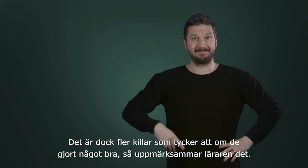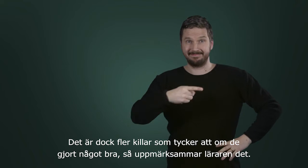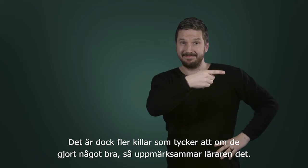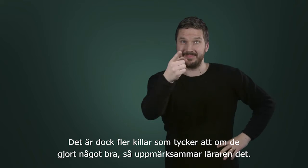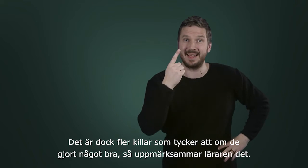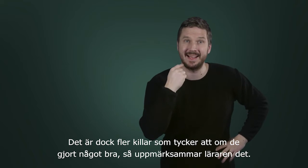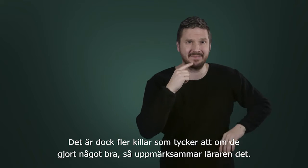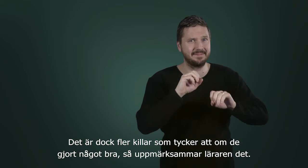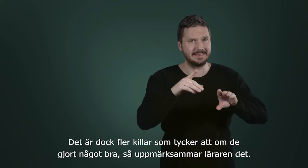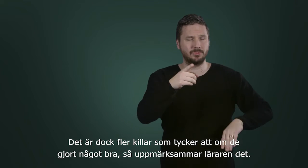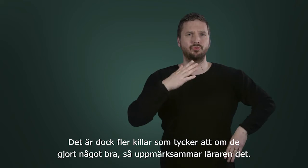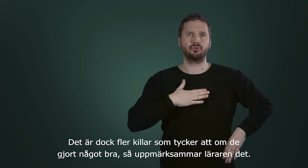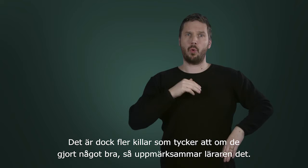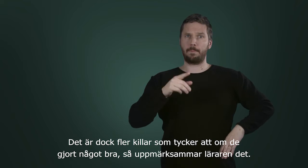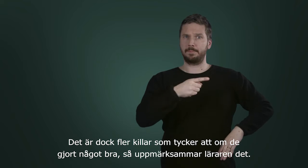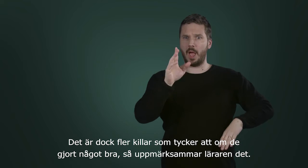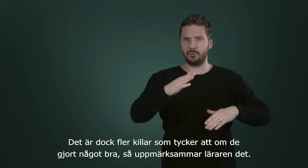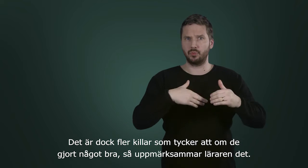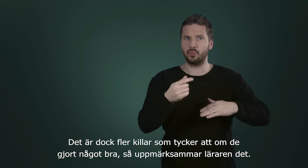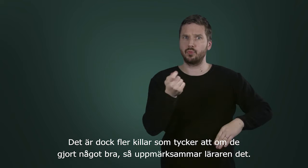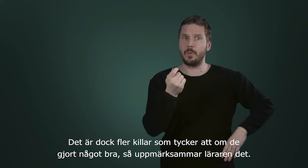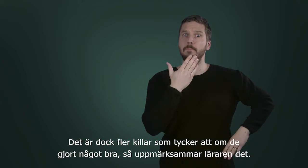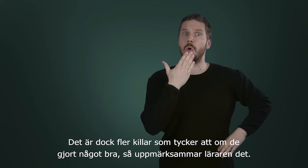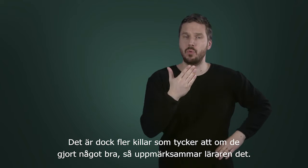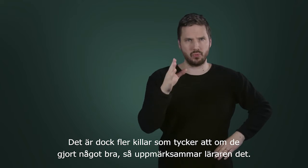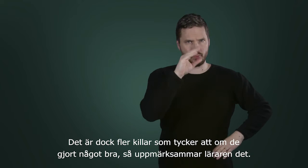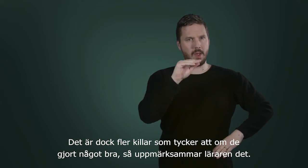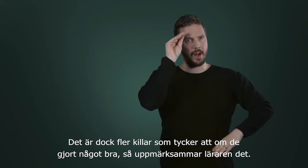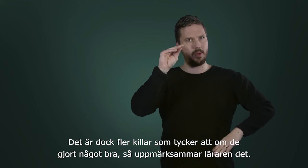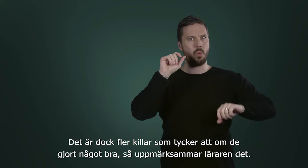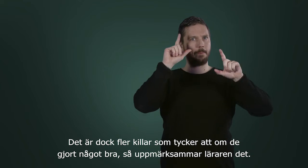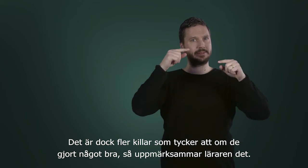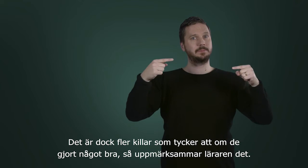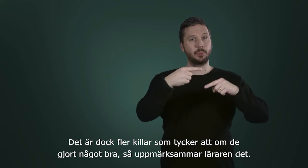Det är dock fler killar som tycker att om de gjort något bra så uppmärksammar läraren det.